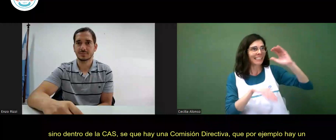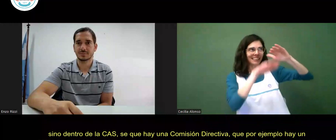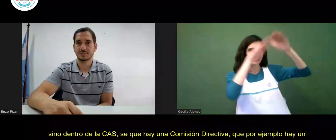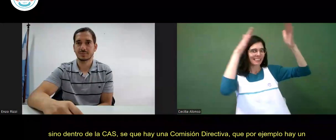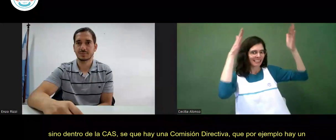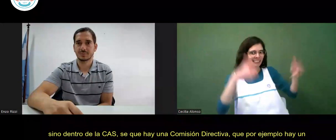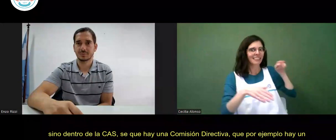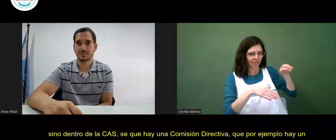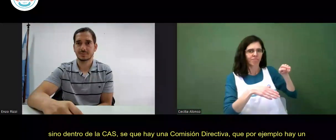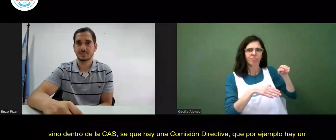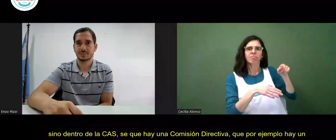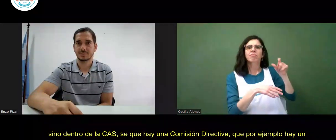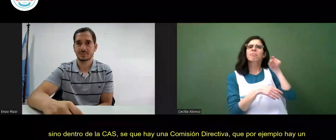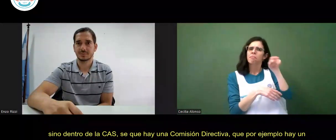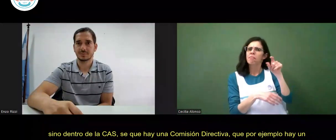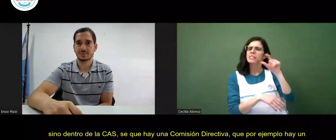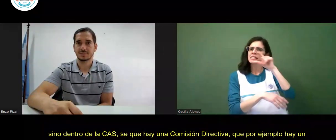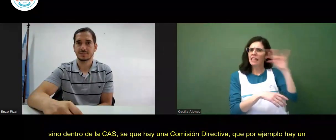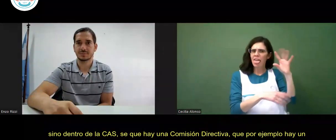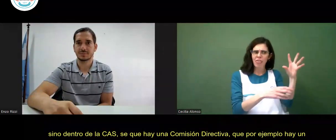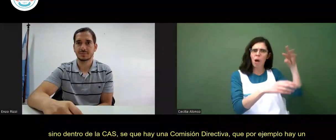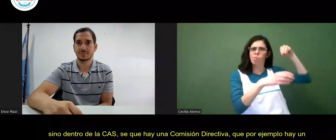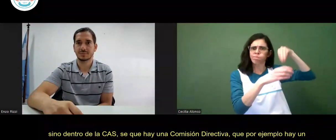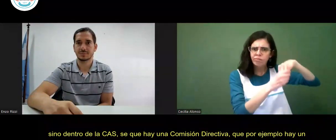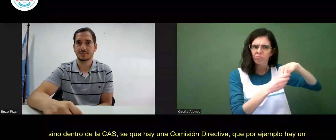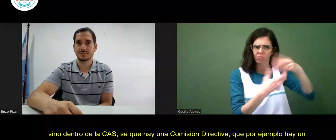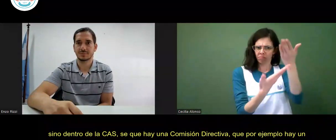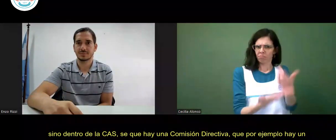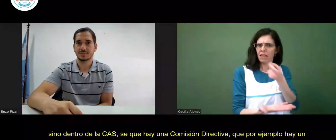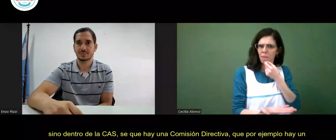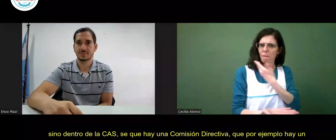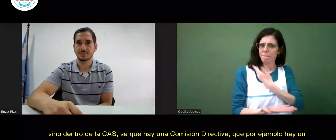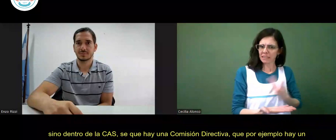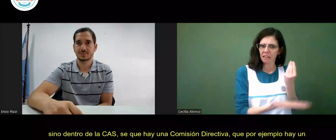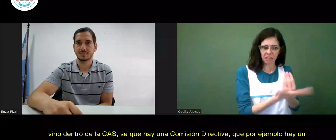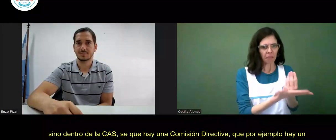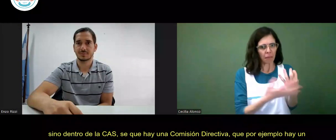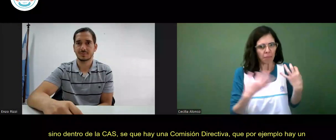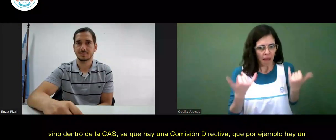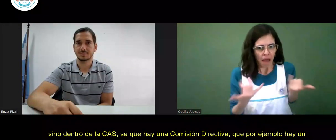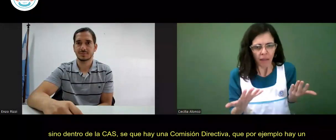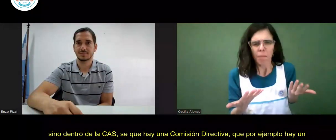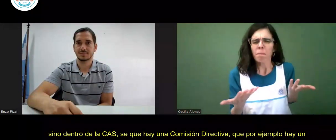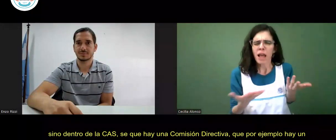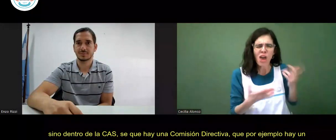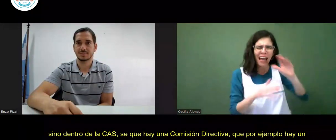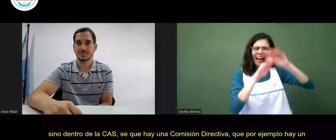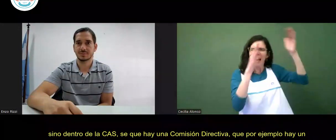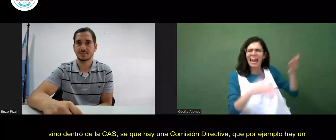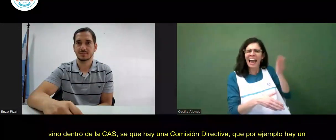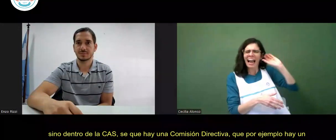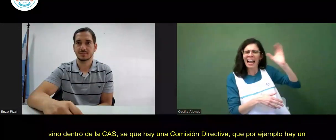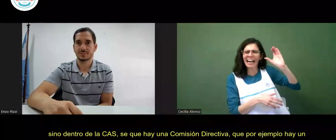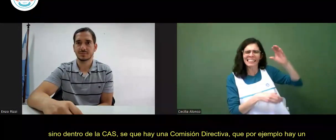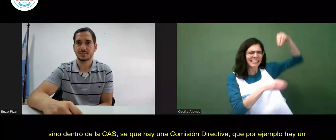sino dentro de la CAS. Sé que hay una comisión directiva, que por ejemplo hay un cargo de presidente, pero ¿cómo